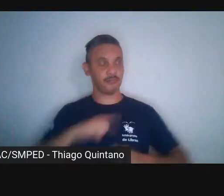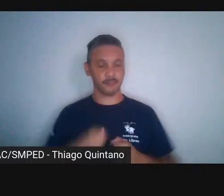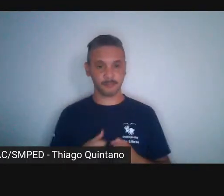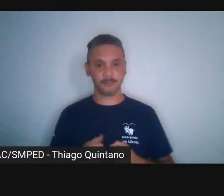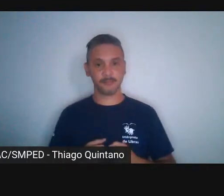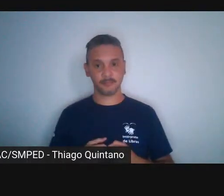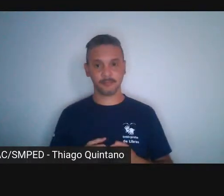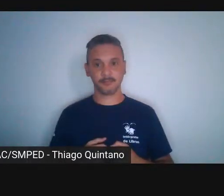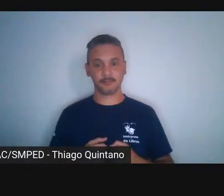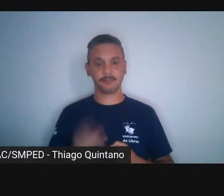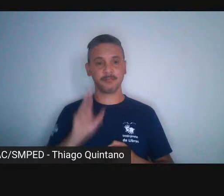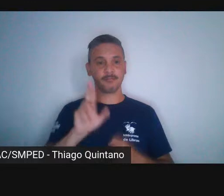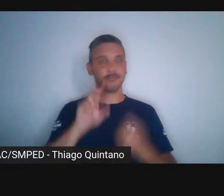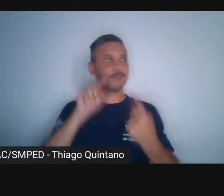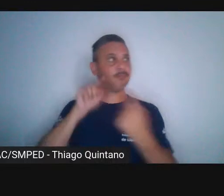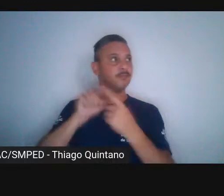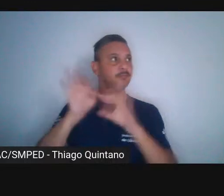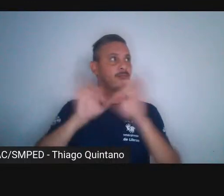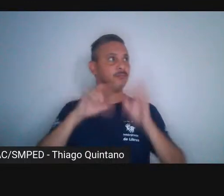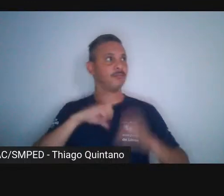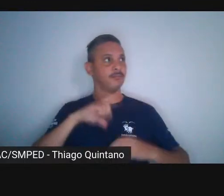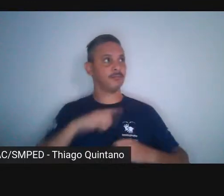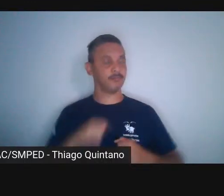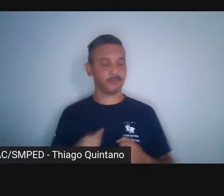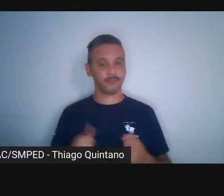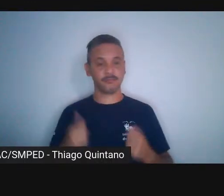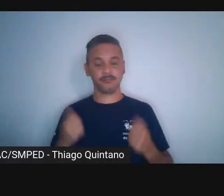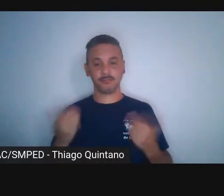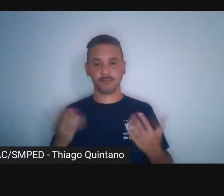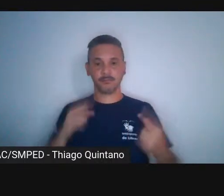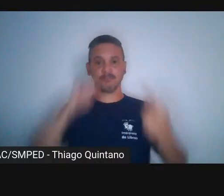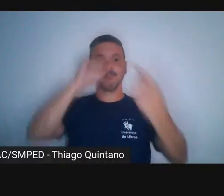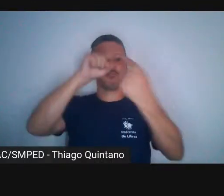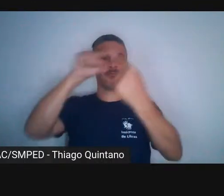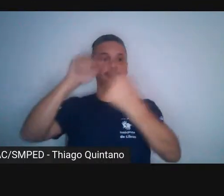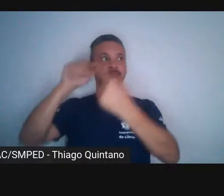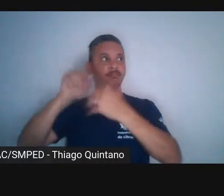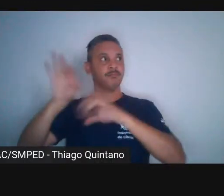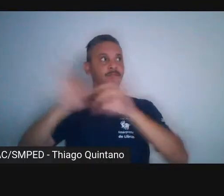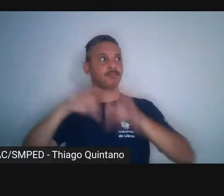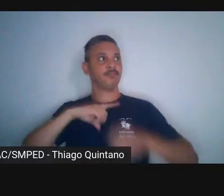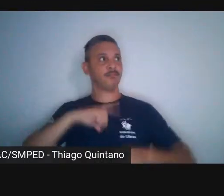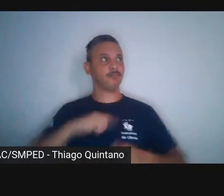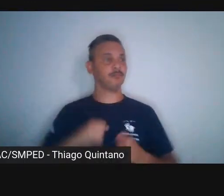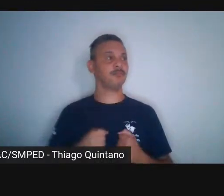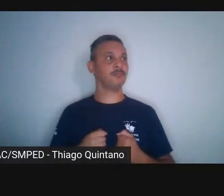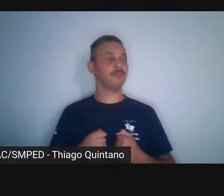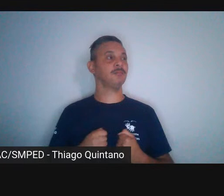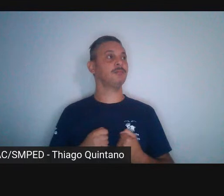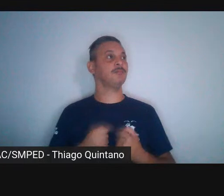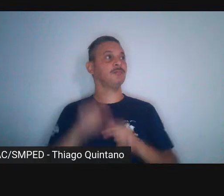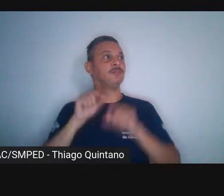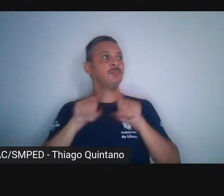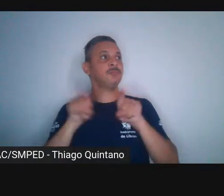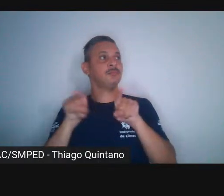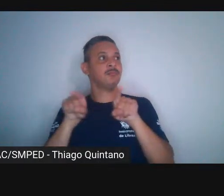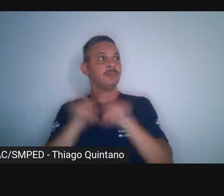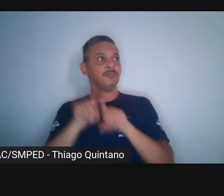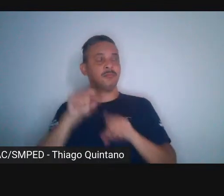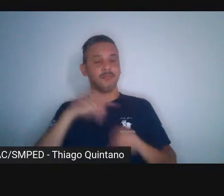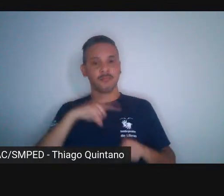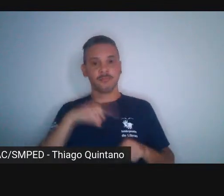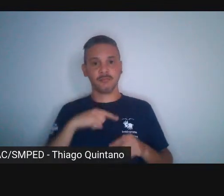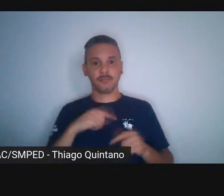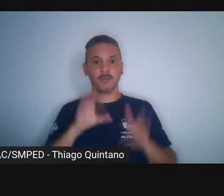como corresponde, em sintonia e em afinidade, em afinidade visual e em afinidade conceitual.